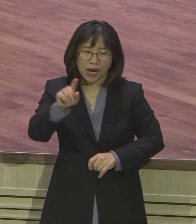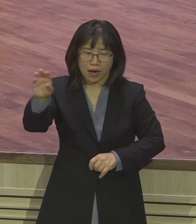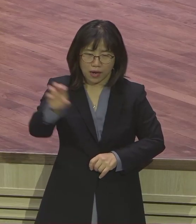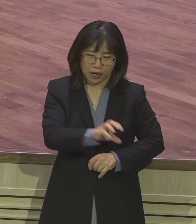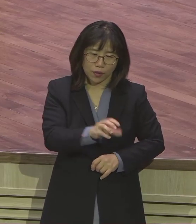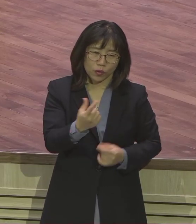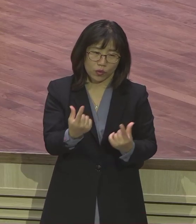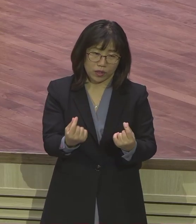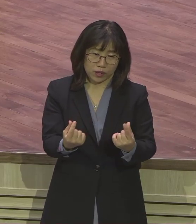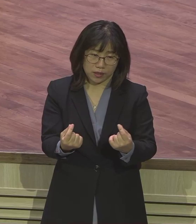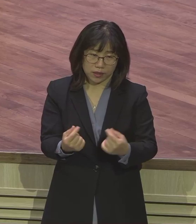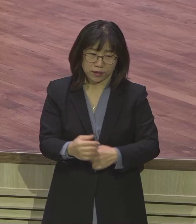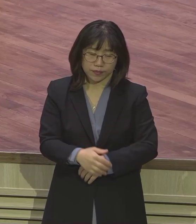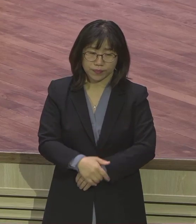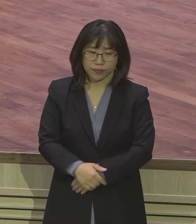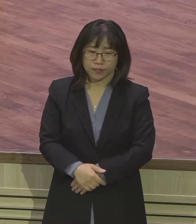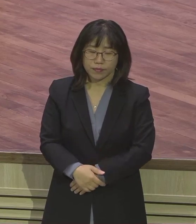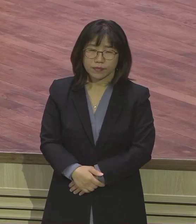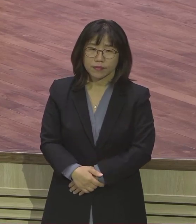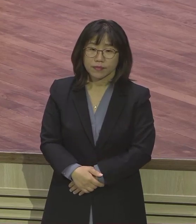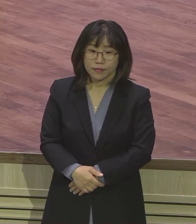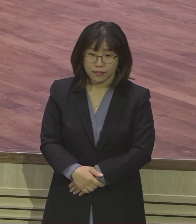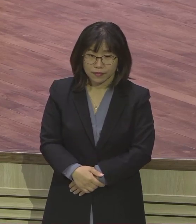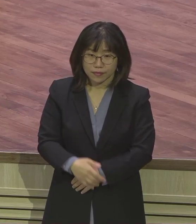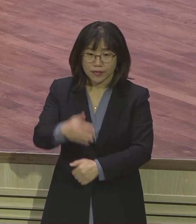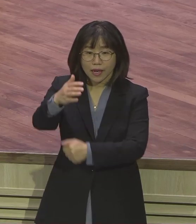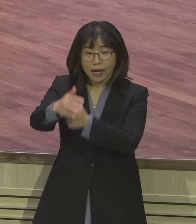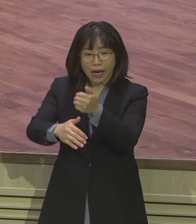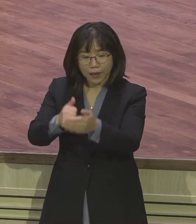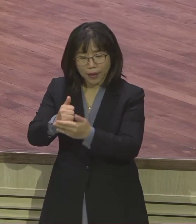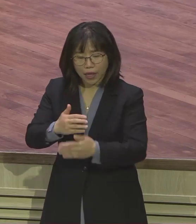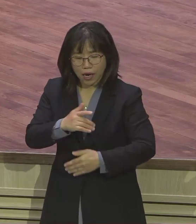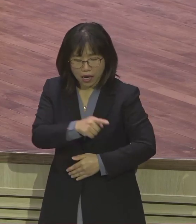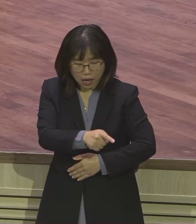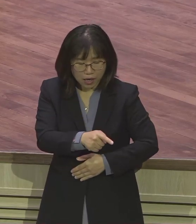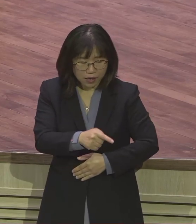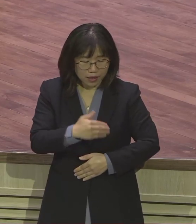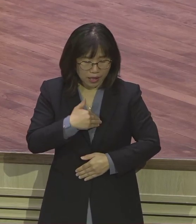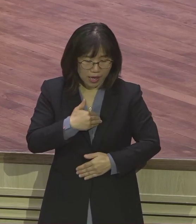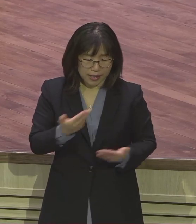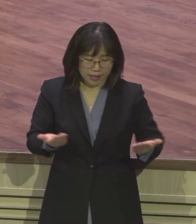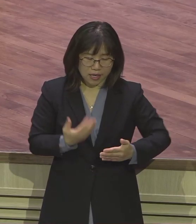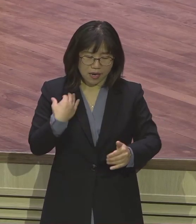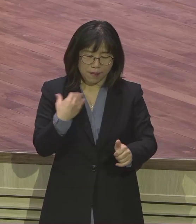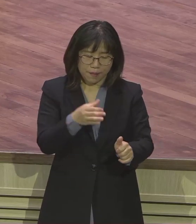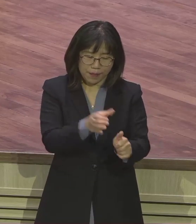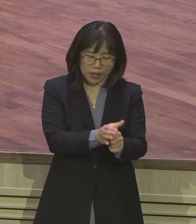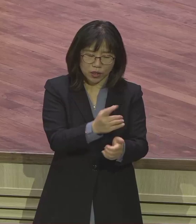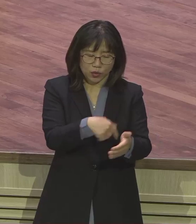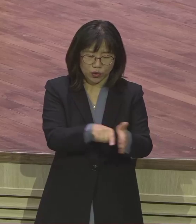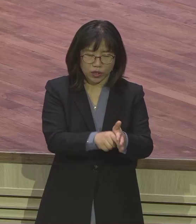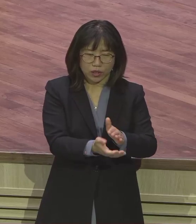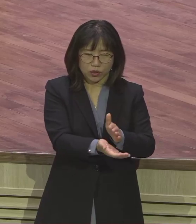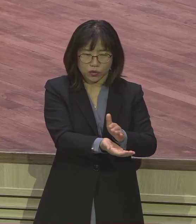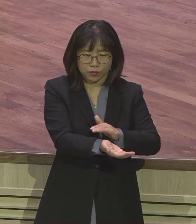그래서 하나님께서 하나님 뜻대로 하실 일을 위해서 준비한 일꾼이다. 하나님의 뜻을 이루기 위해서